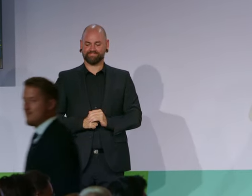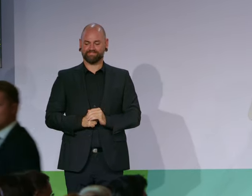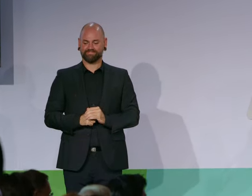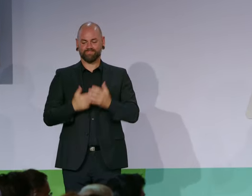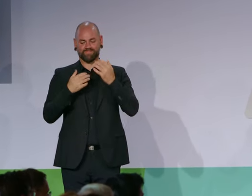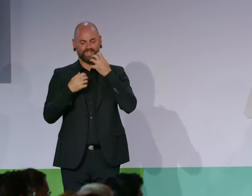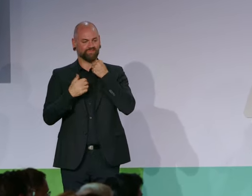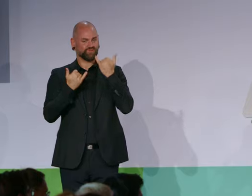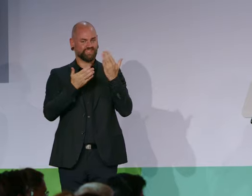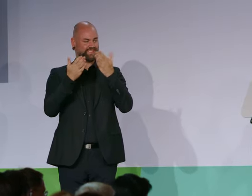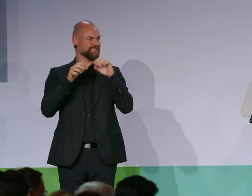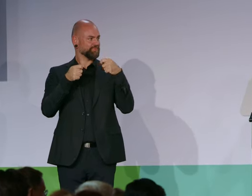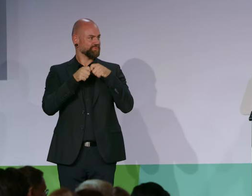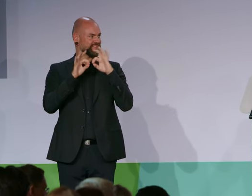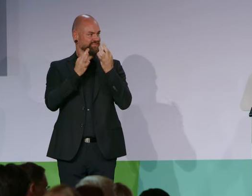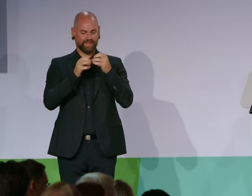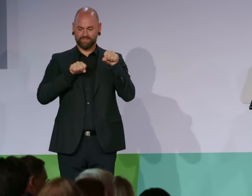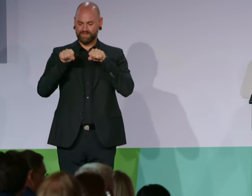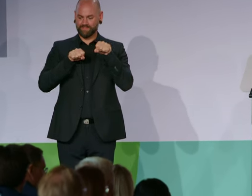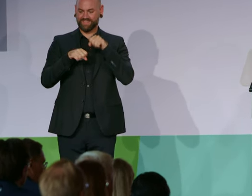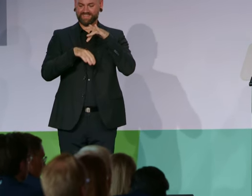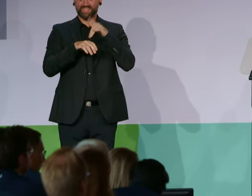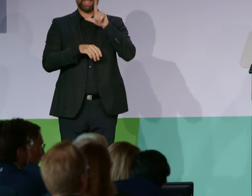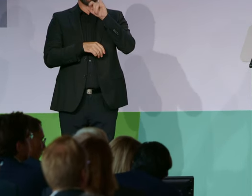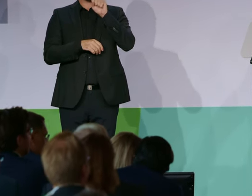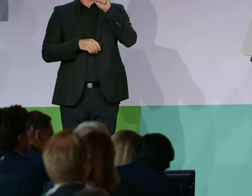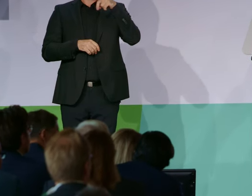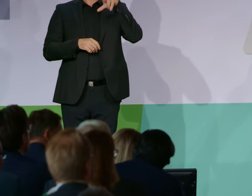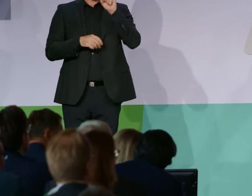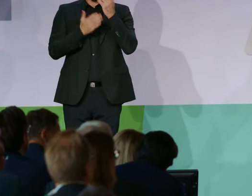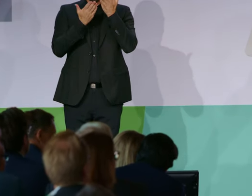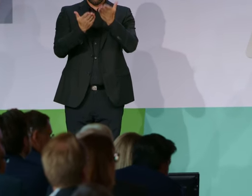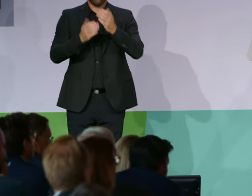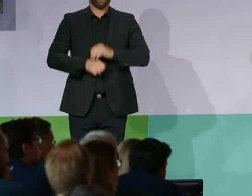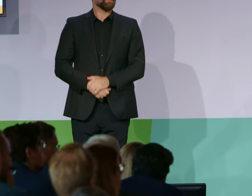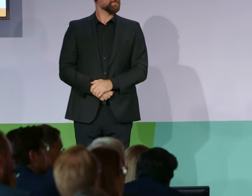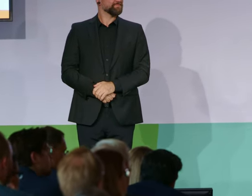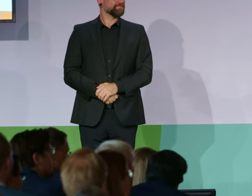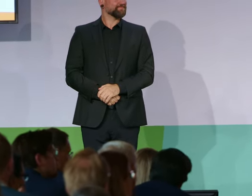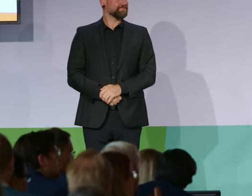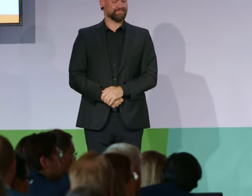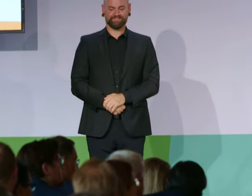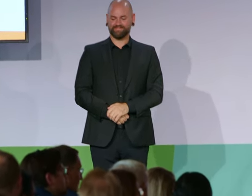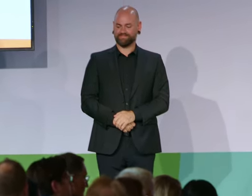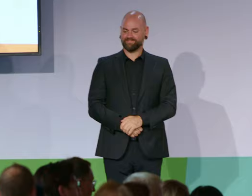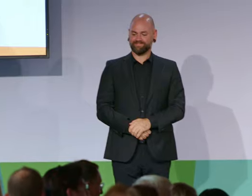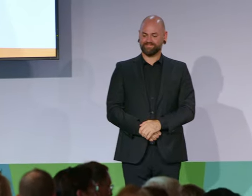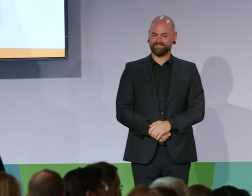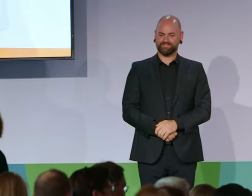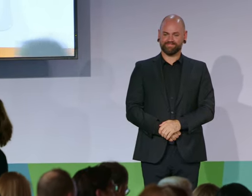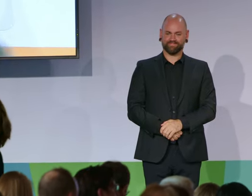Ich begrüße ganz herzlich die parlamentarische Staatssekretärin im BMAS, Kerstin Griese. Herzlich willkommen, Kerstin.